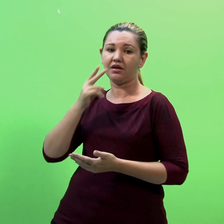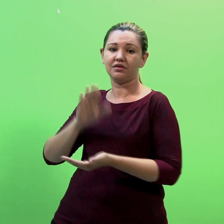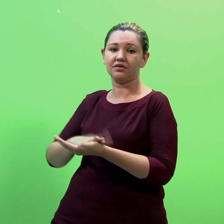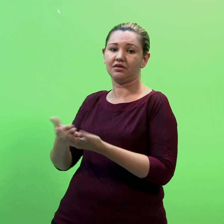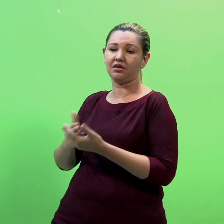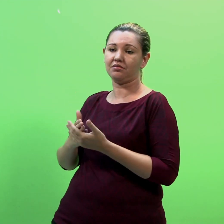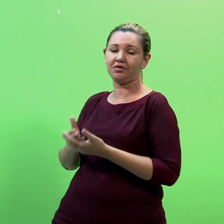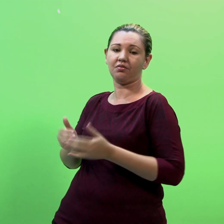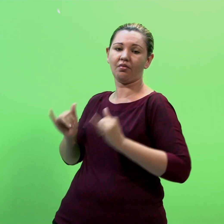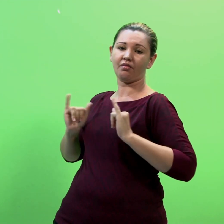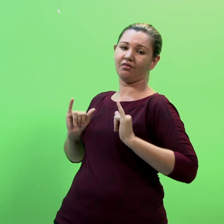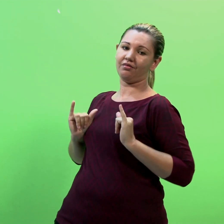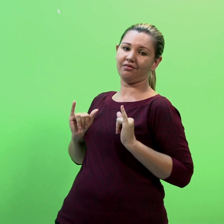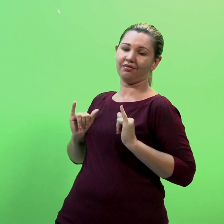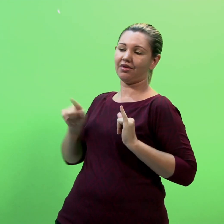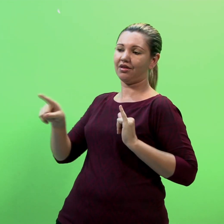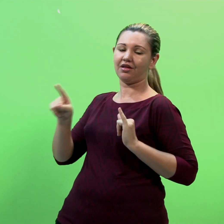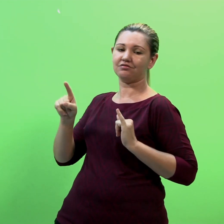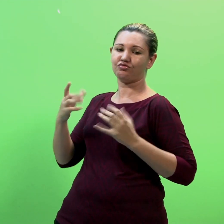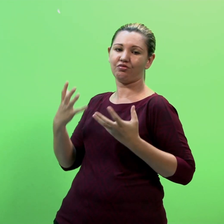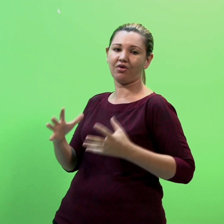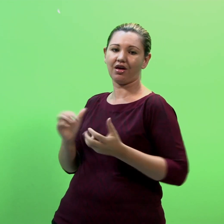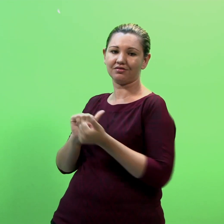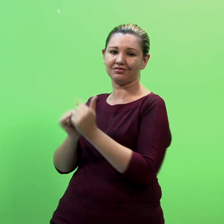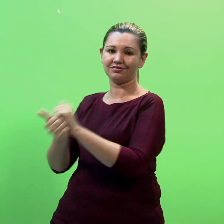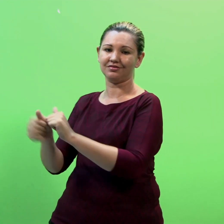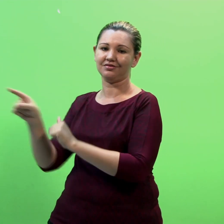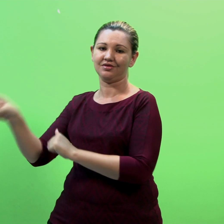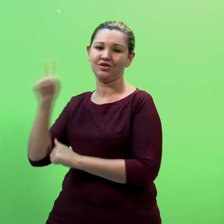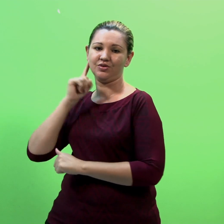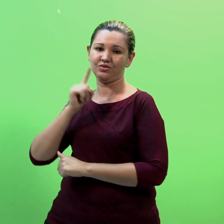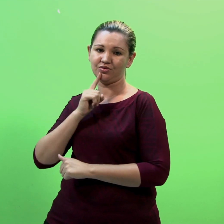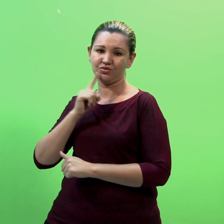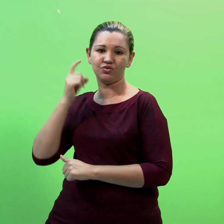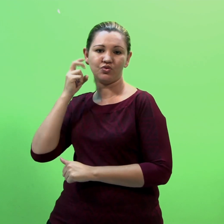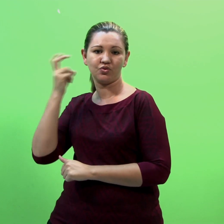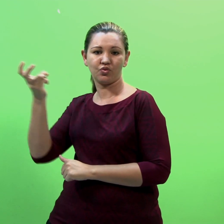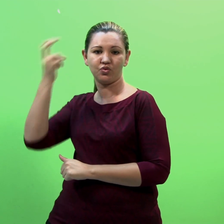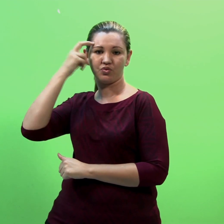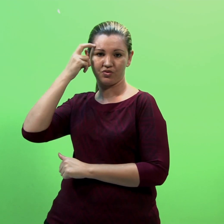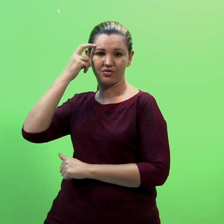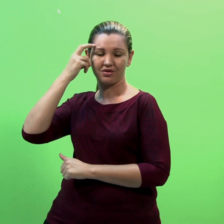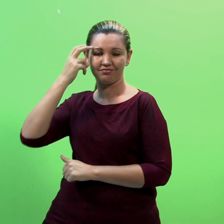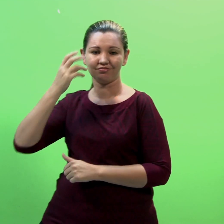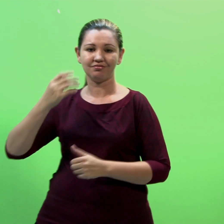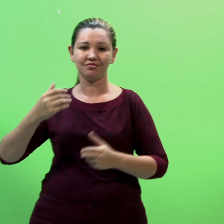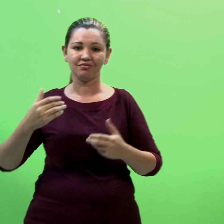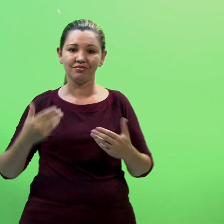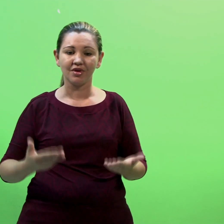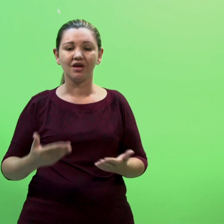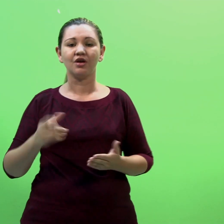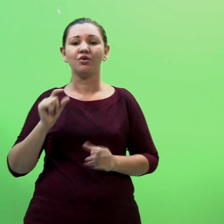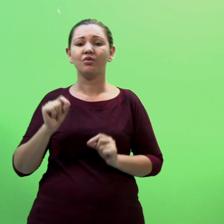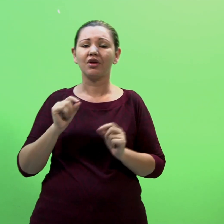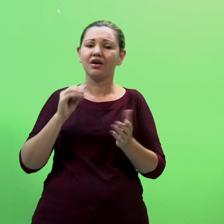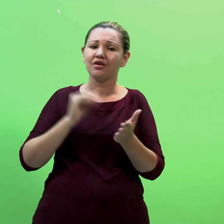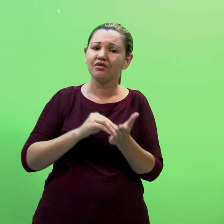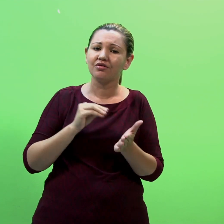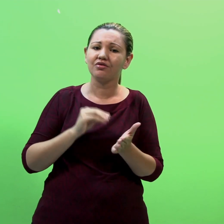afirmar que se faz essencial a formação do intérprete de Libras A convivência real com a comunidade surda Como campo de